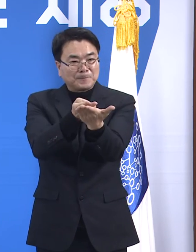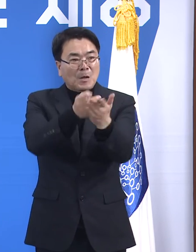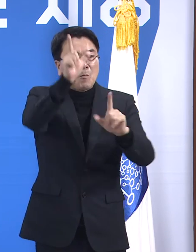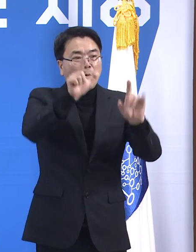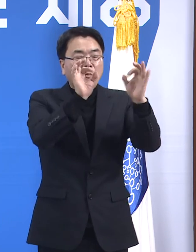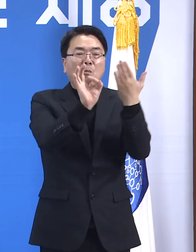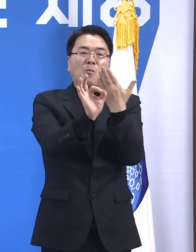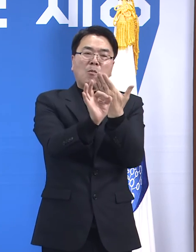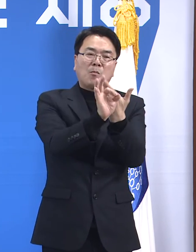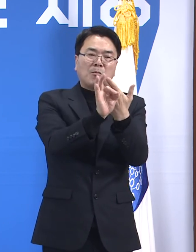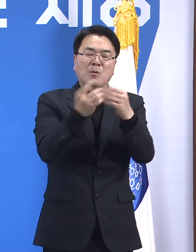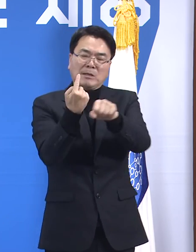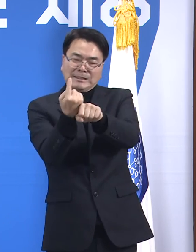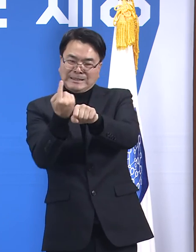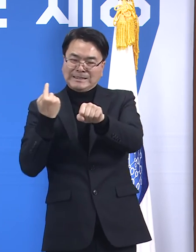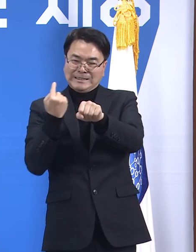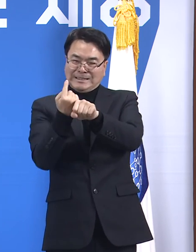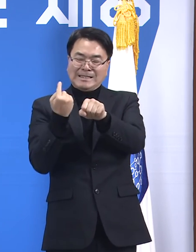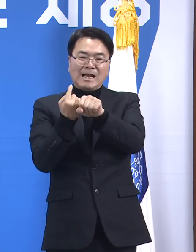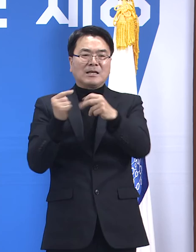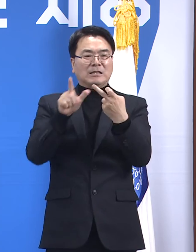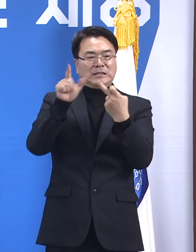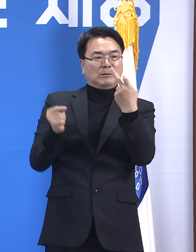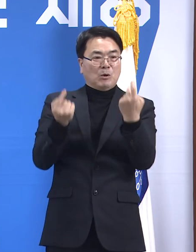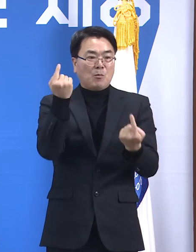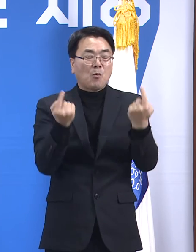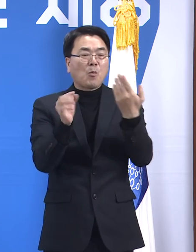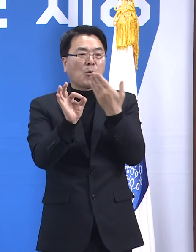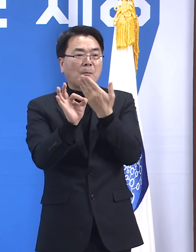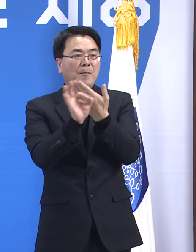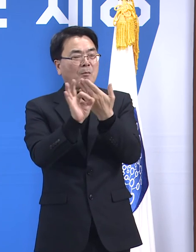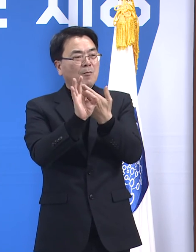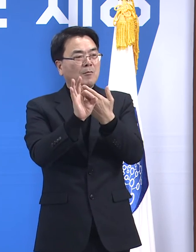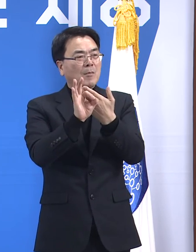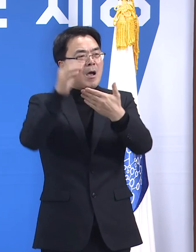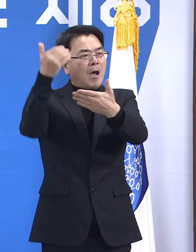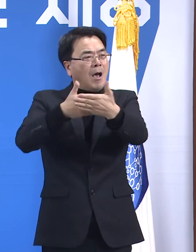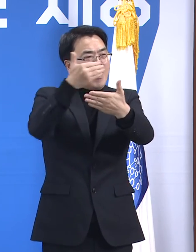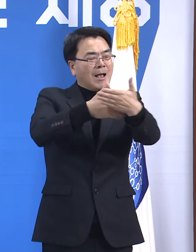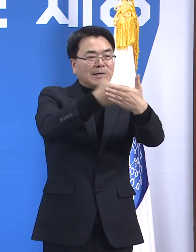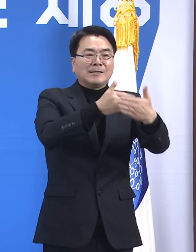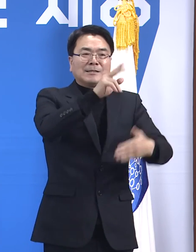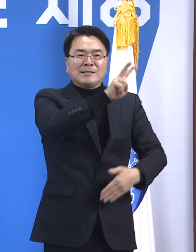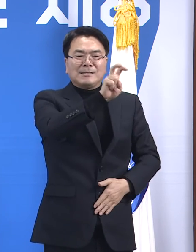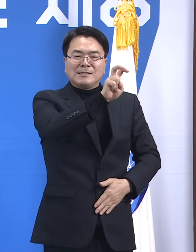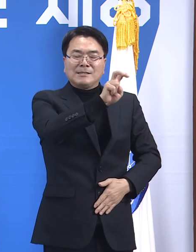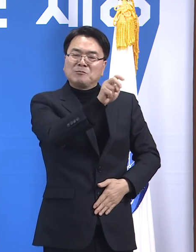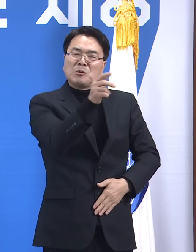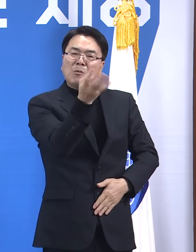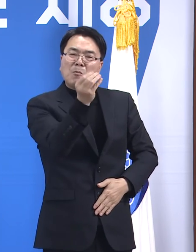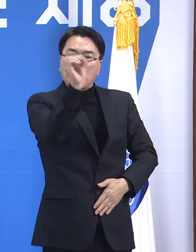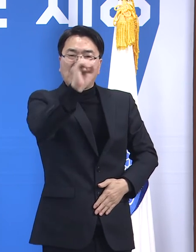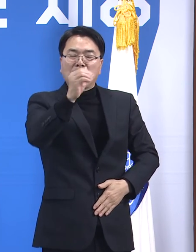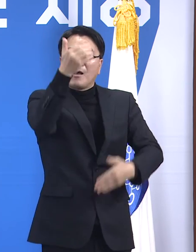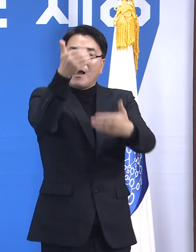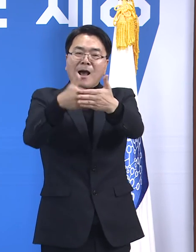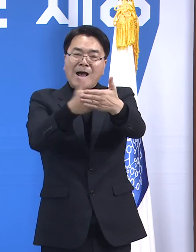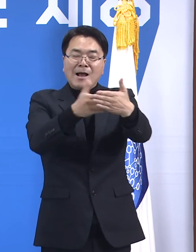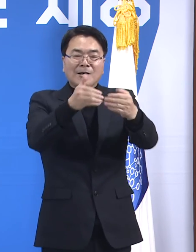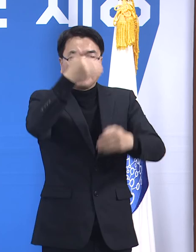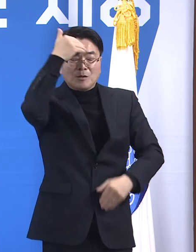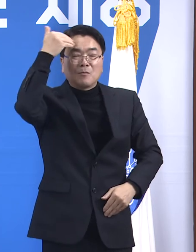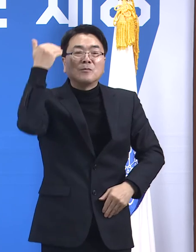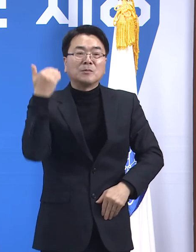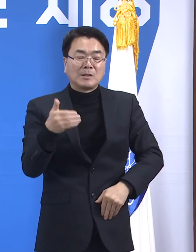증가하던 작년 12월 1일 대비 22.9%포인트 감소한 5.6